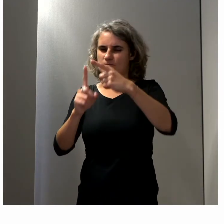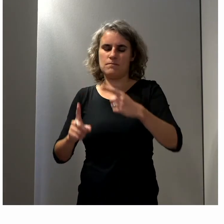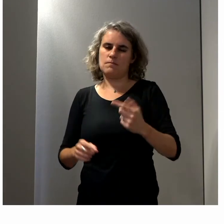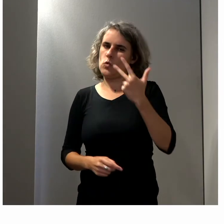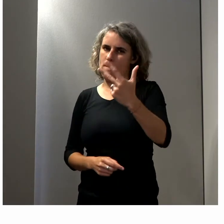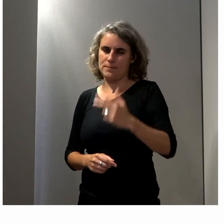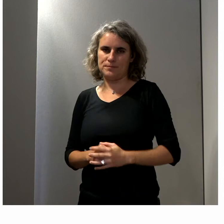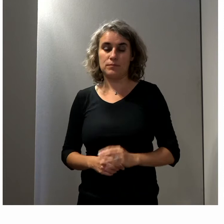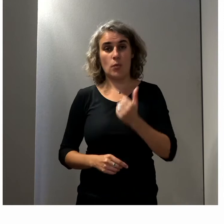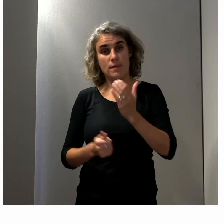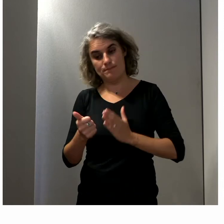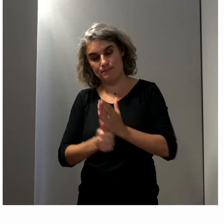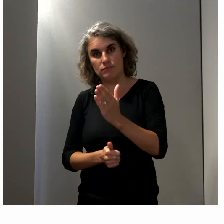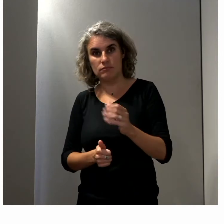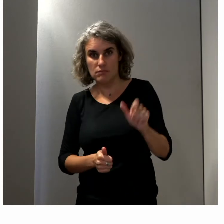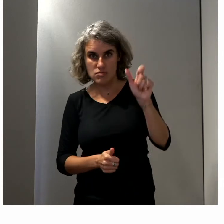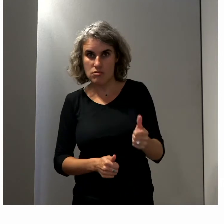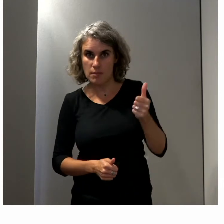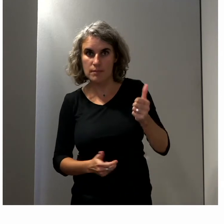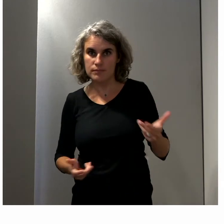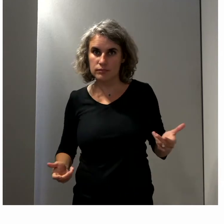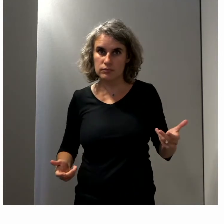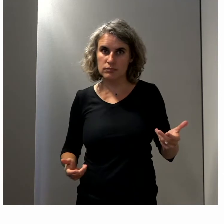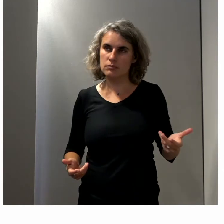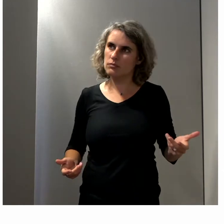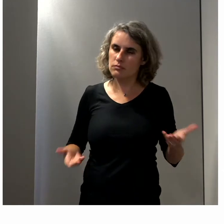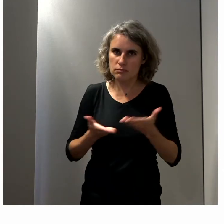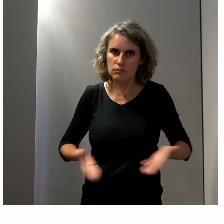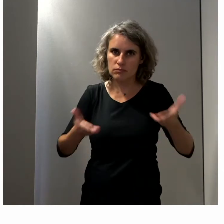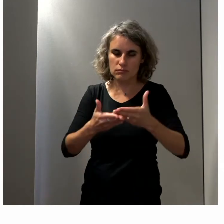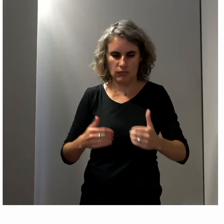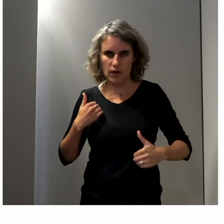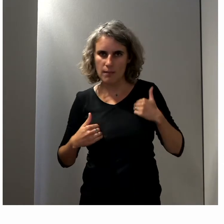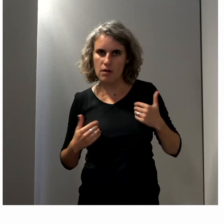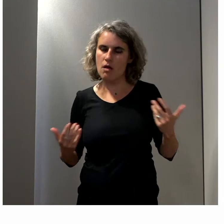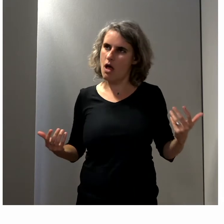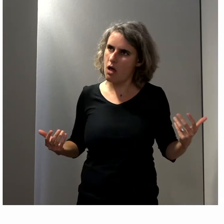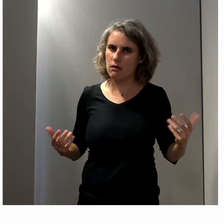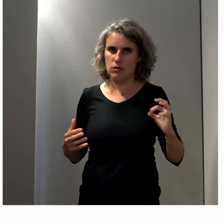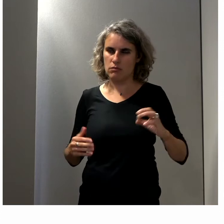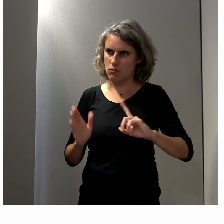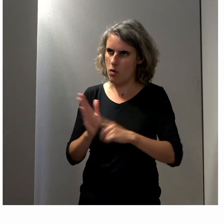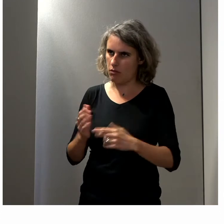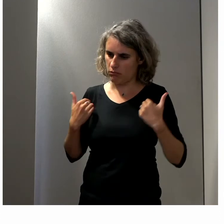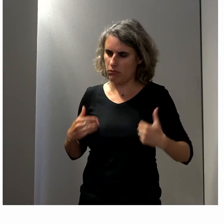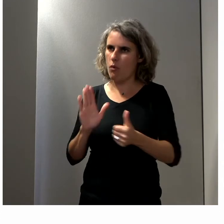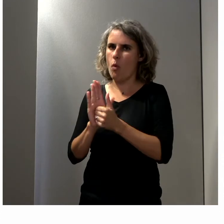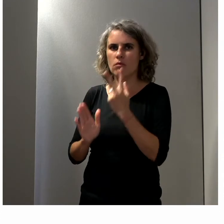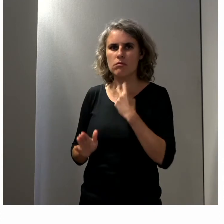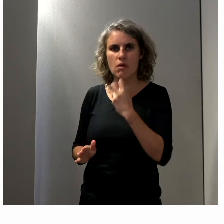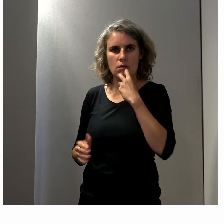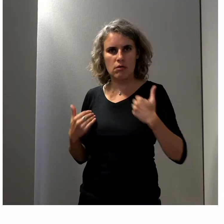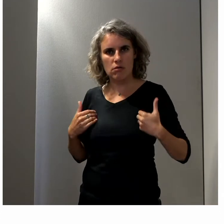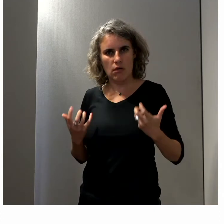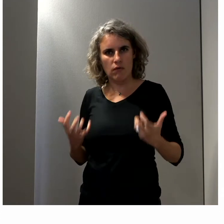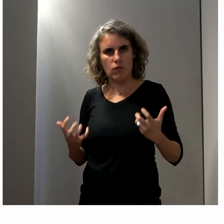Alors, tout d'abord, un enjeu pour les personnes elles-mêmes, les personnes en situation de handicap elles-mêmes, puisque, bien sûr, c'est l'accès à la citoyenneté et c